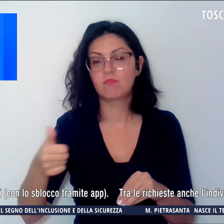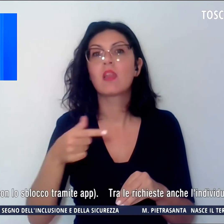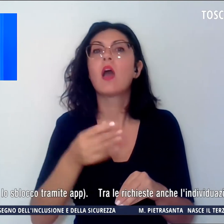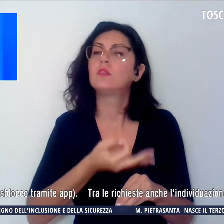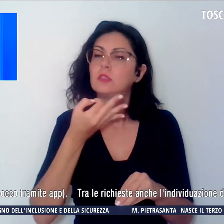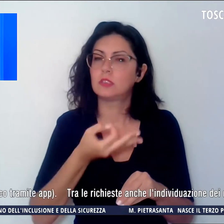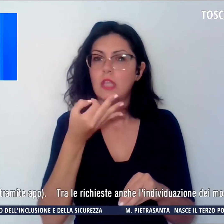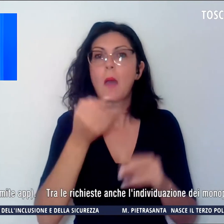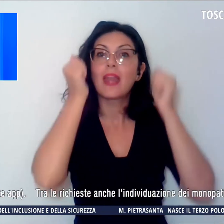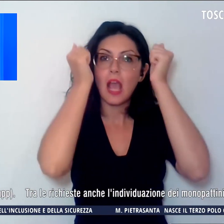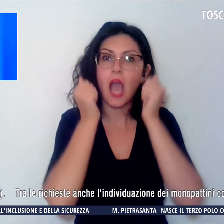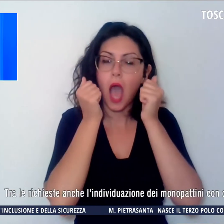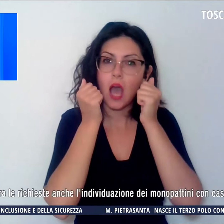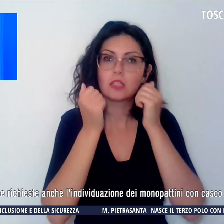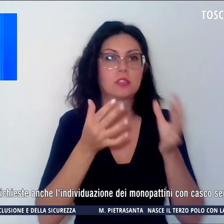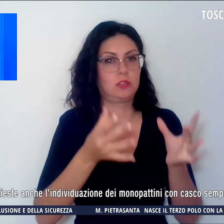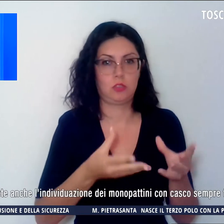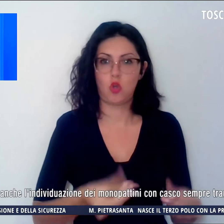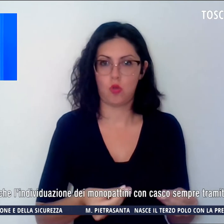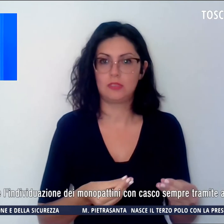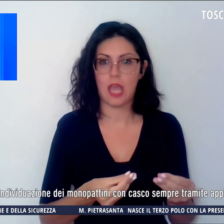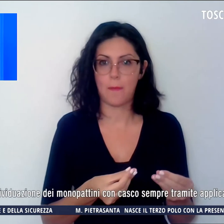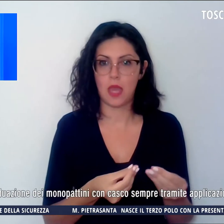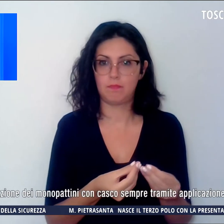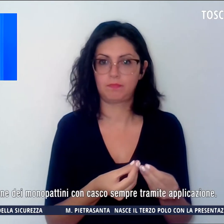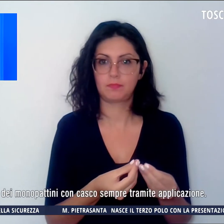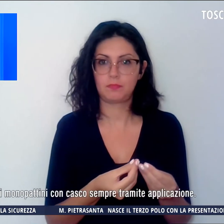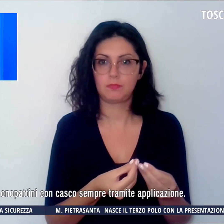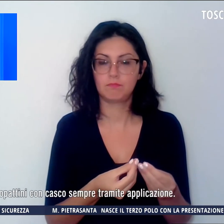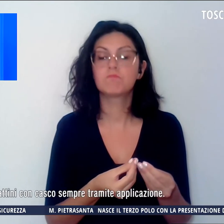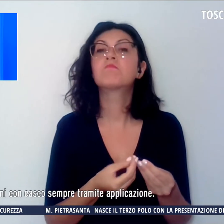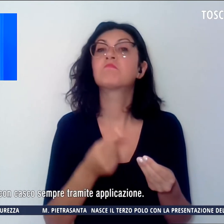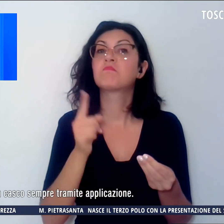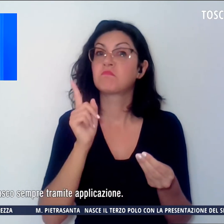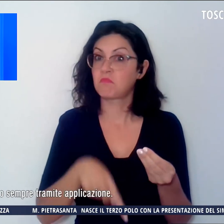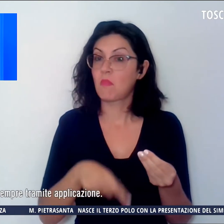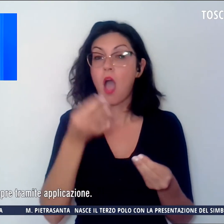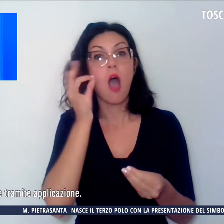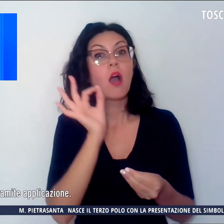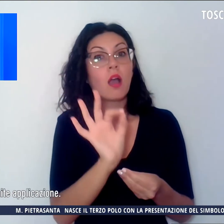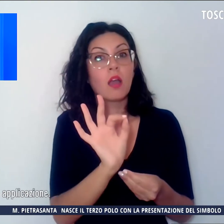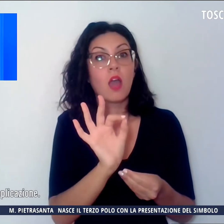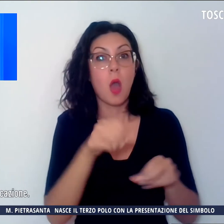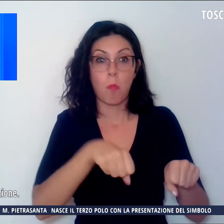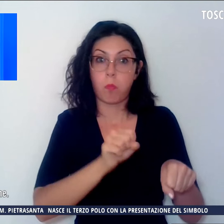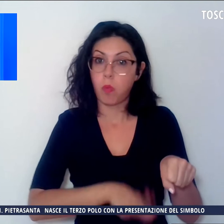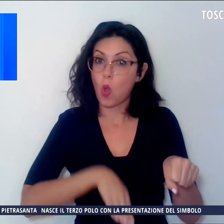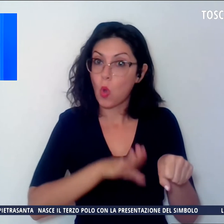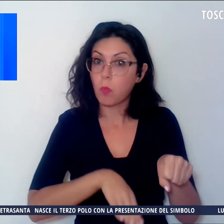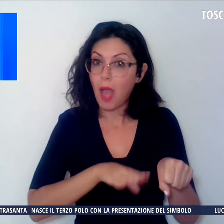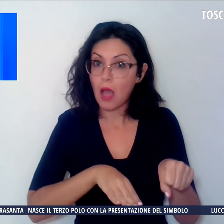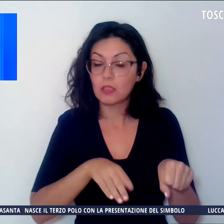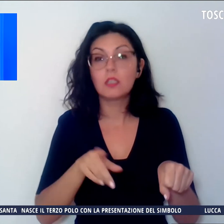di casco per gli utenti. Tra le richieste è anche l'individuazione dei monopattini con casco, sempre tramite